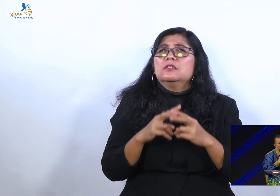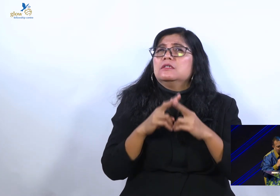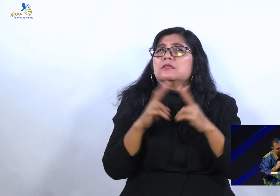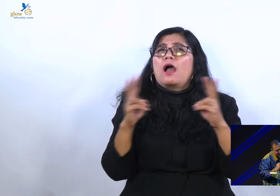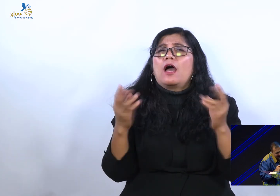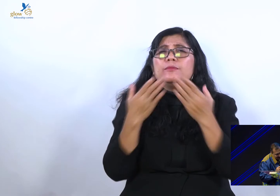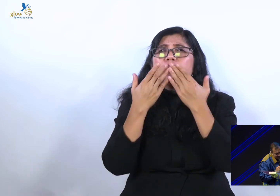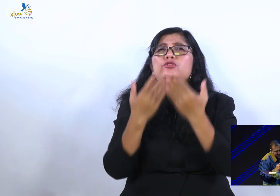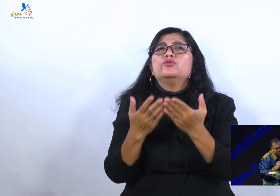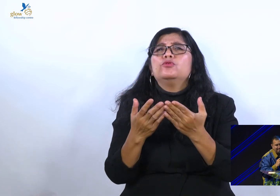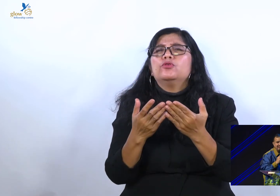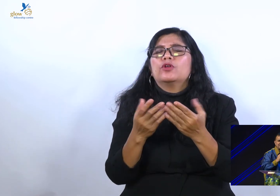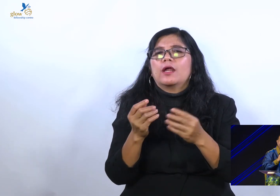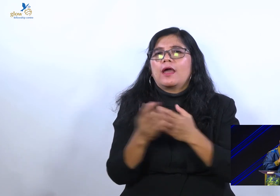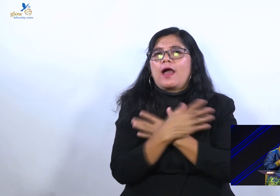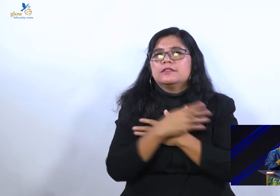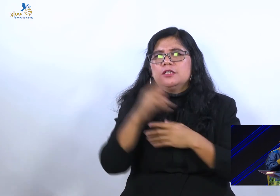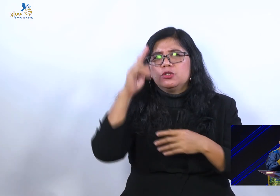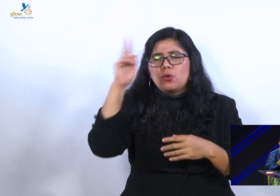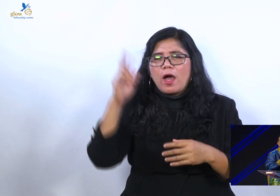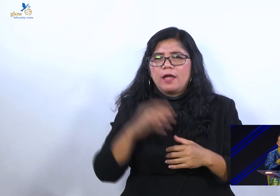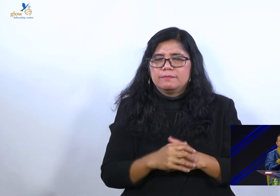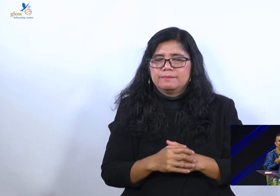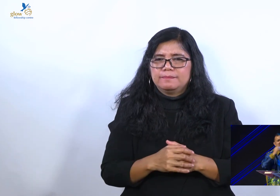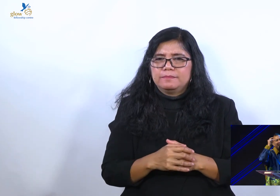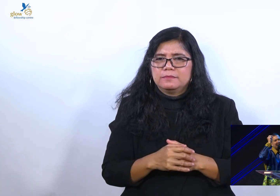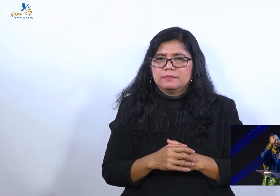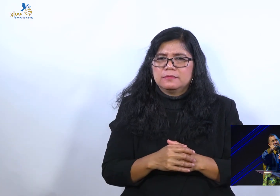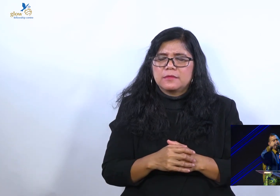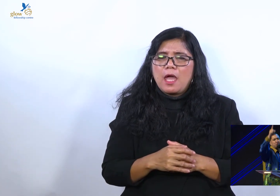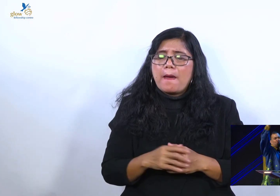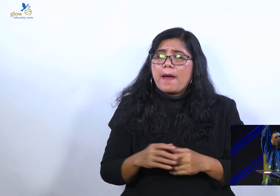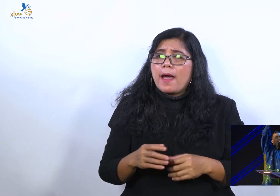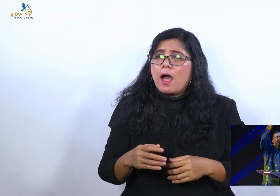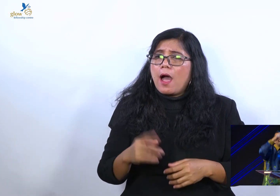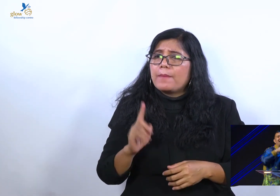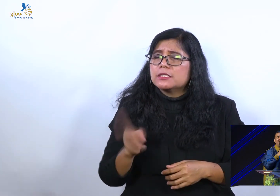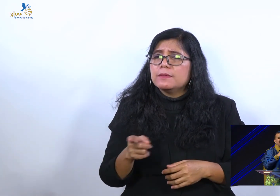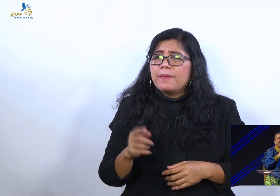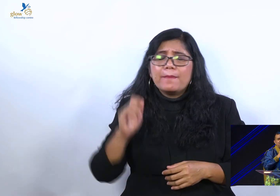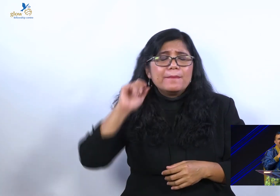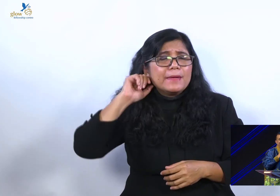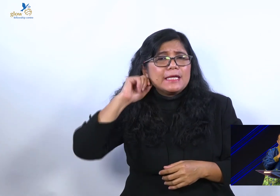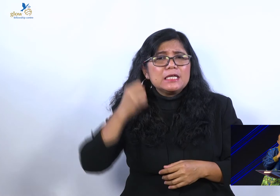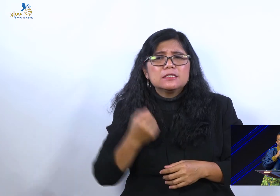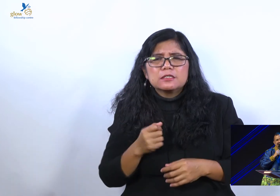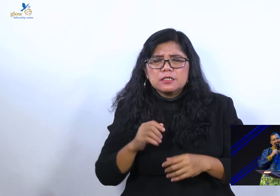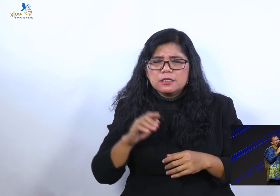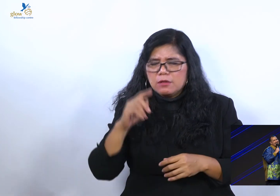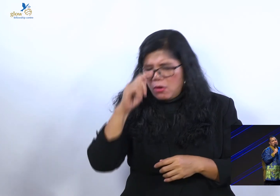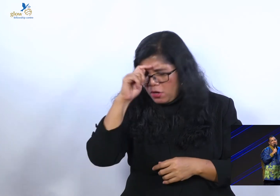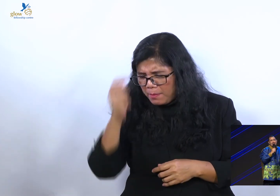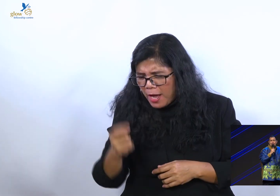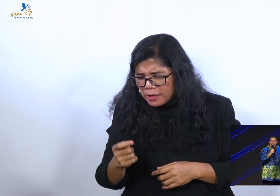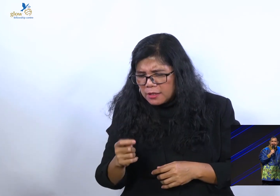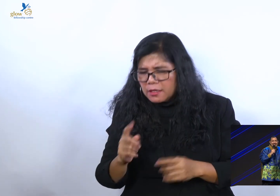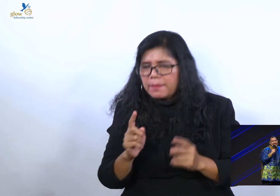istri bisa tunduk dan mengalah sama suaminya meskipun disakiti dan dilukai? Karena dia bersyukur akan kasih Allah yang selalu menyertai dia.